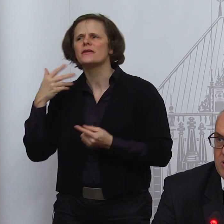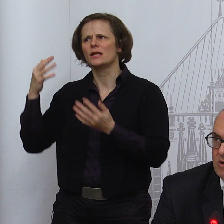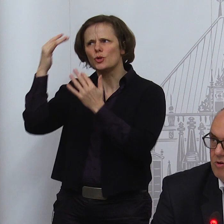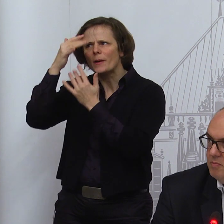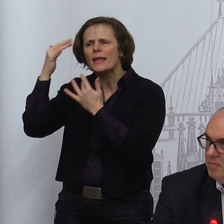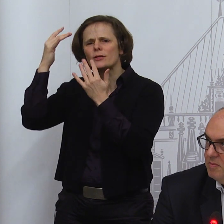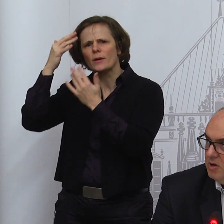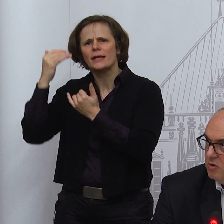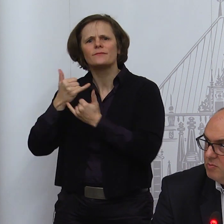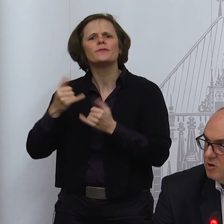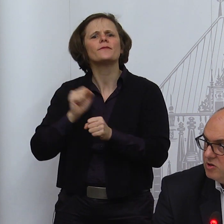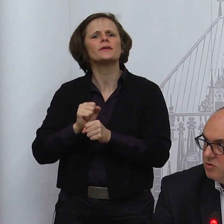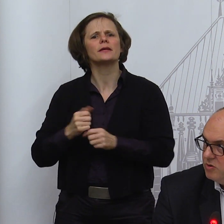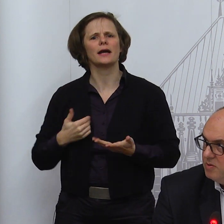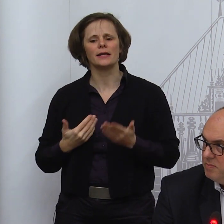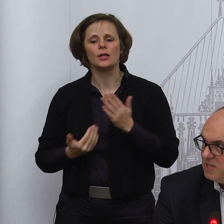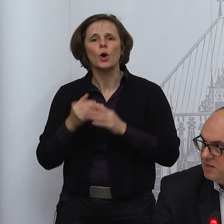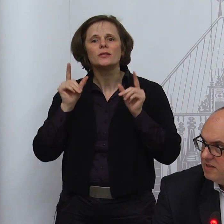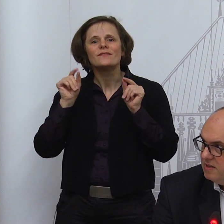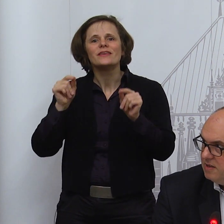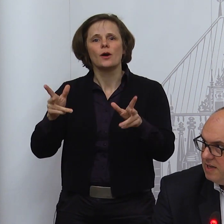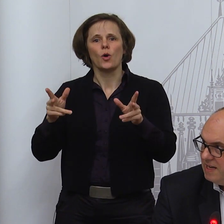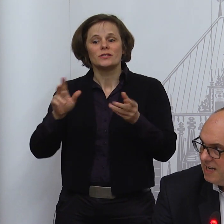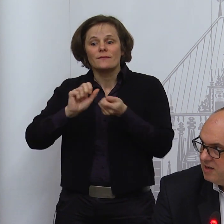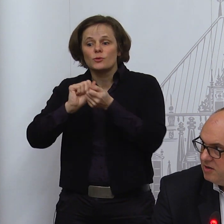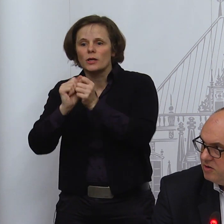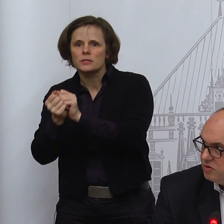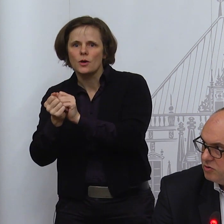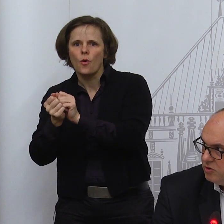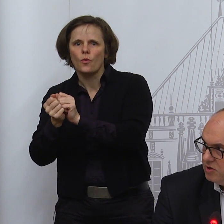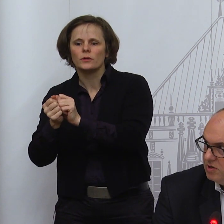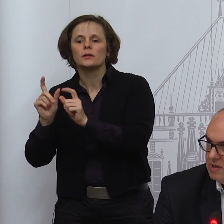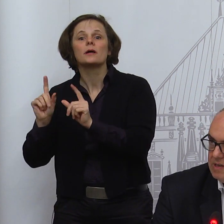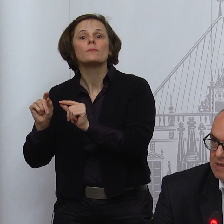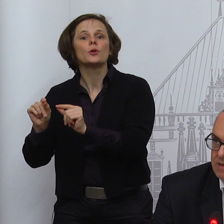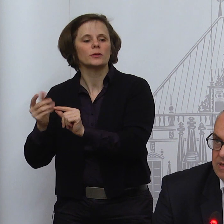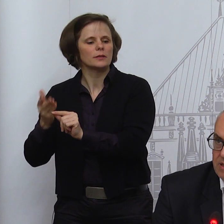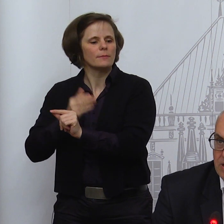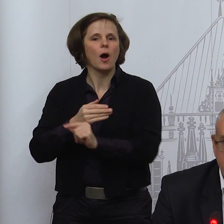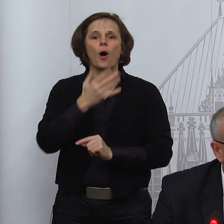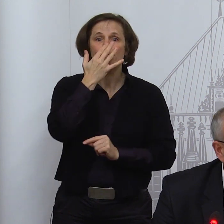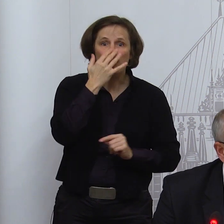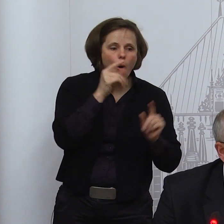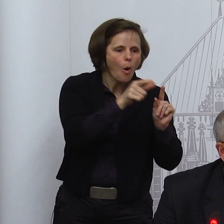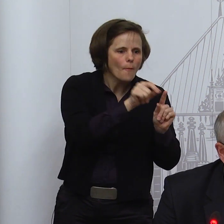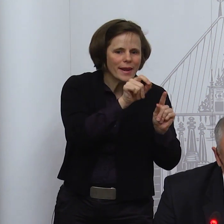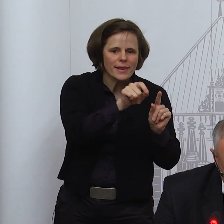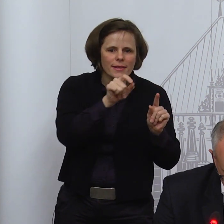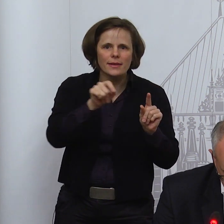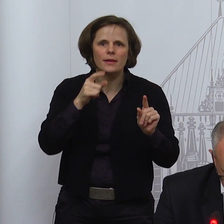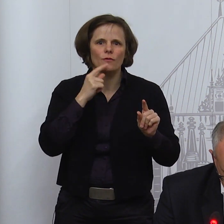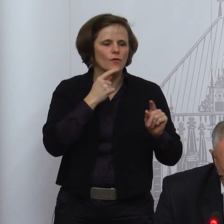können, um die neue Mutation besser entdecken zu können. Ich will Ihnen noch eins